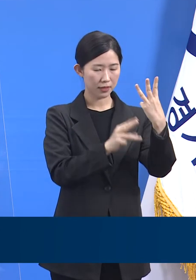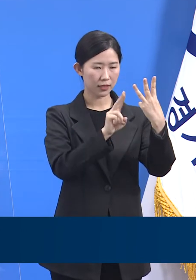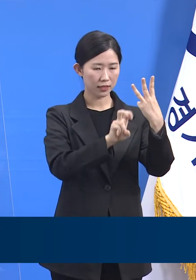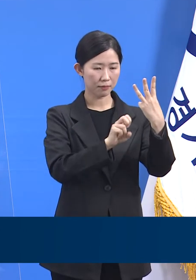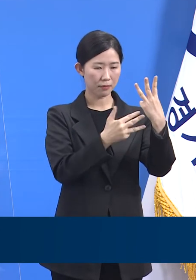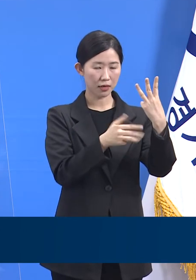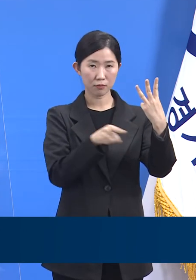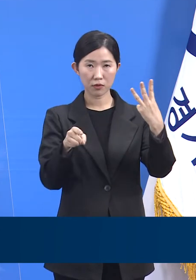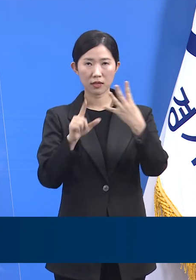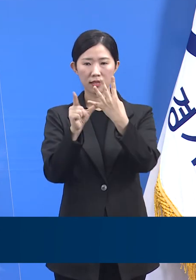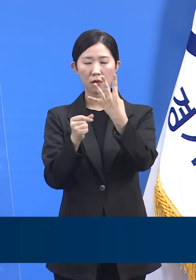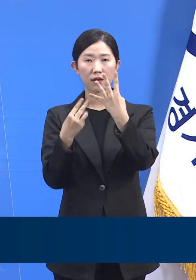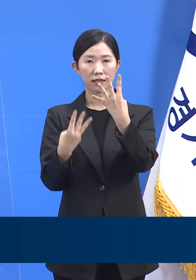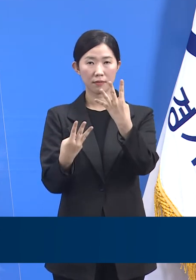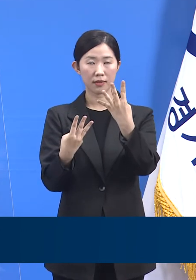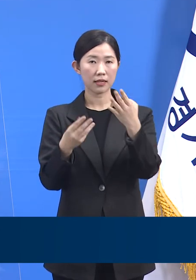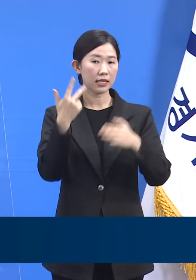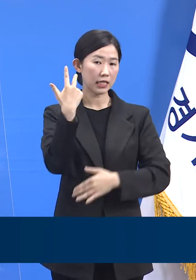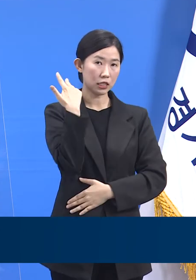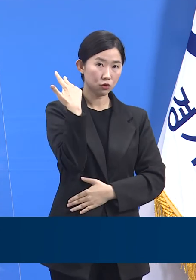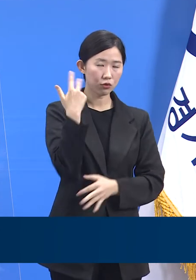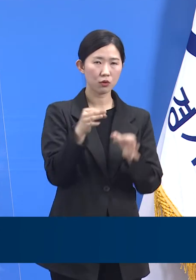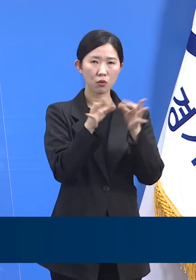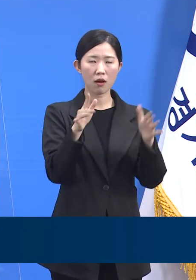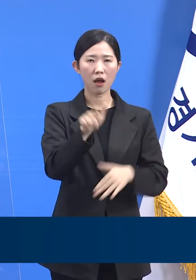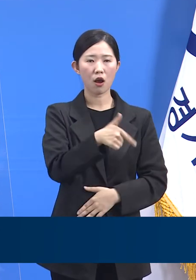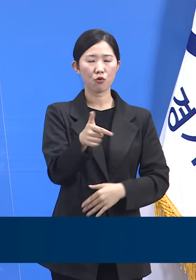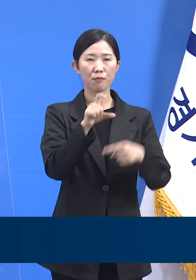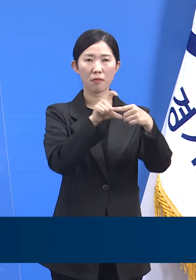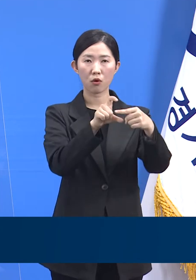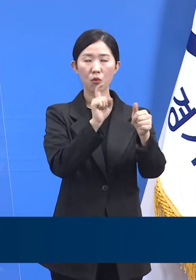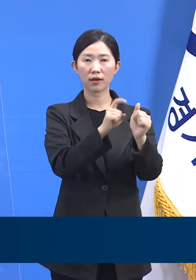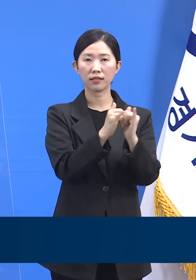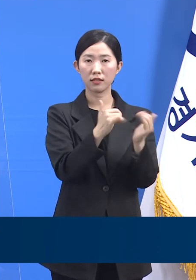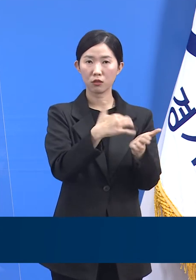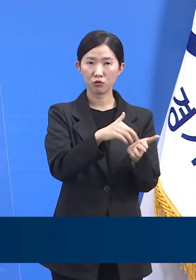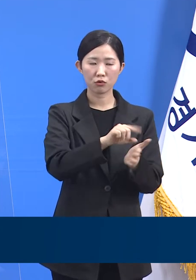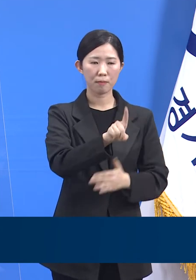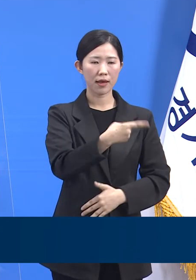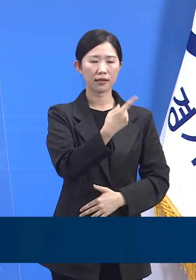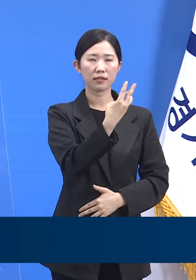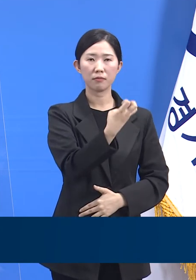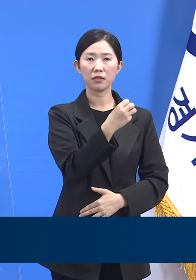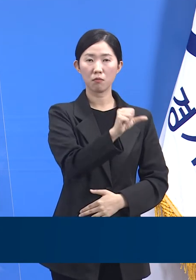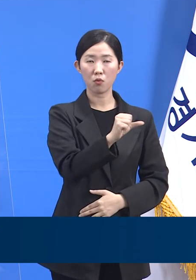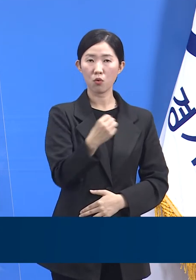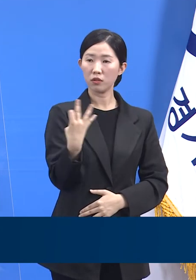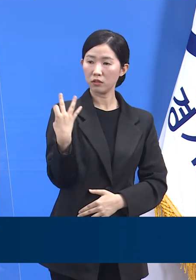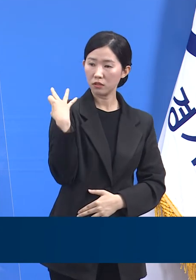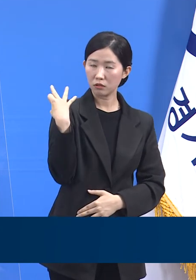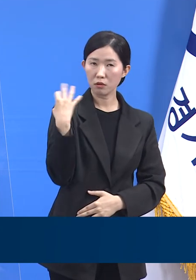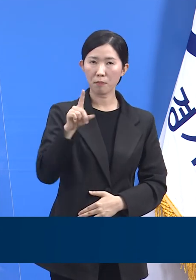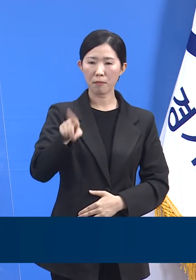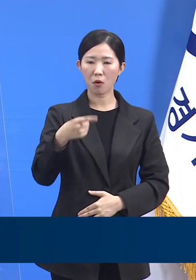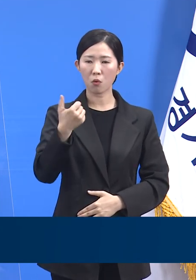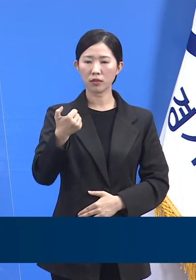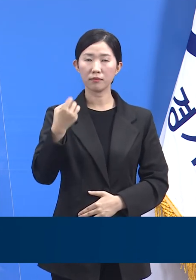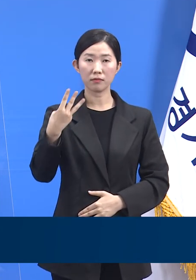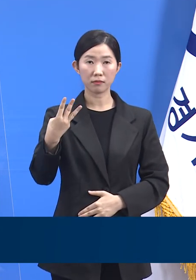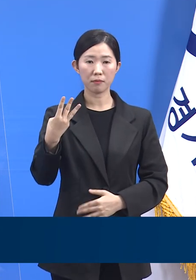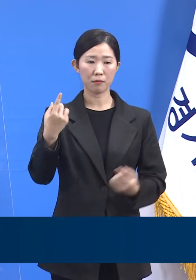일평균 확진자는 약 135명으로 전주 153명 대비 18명